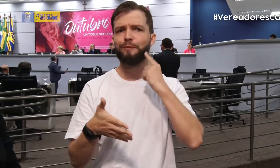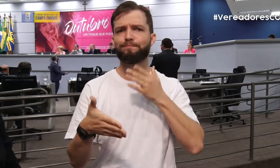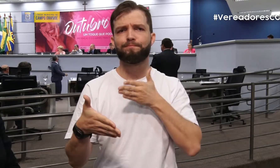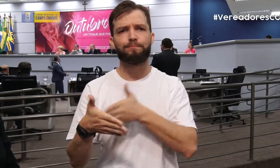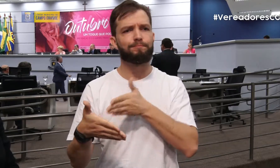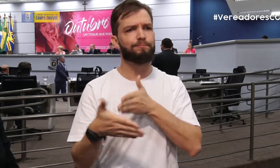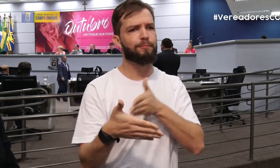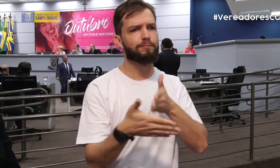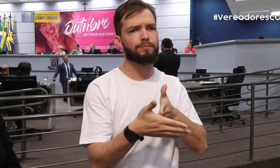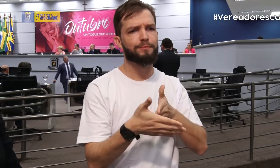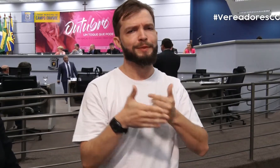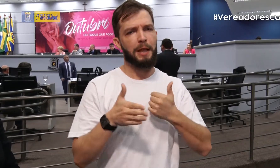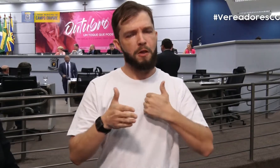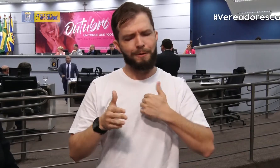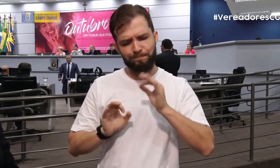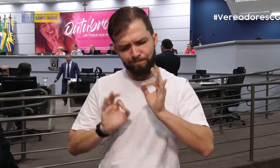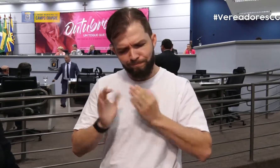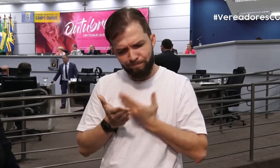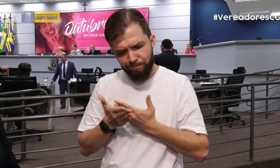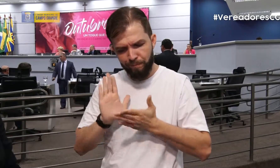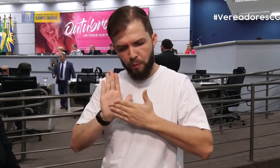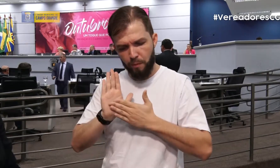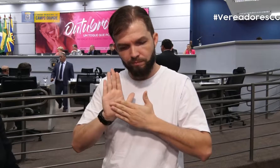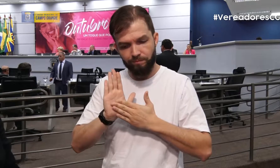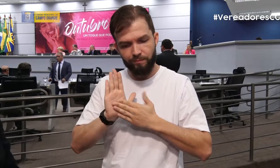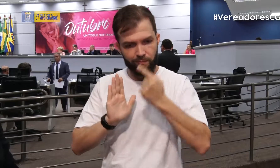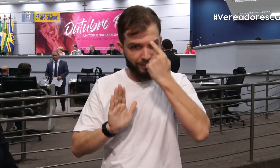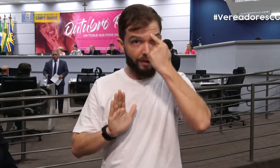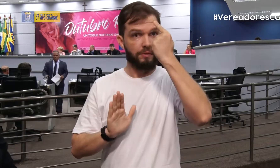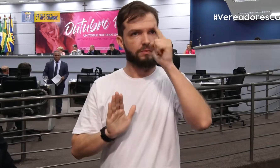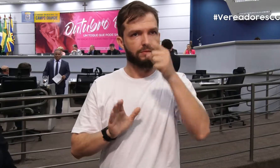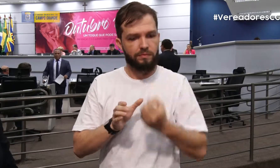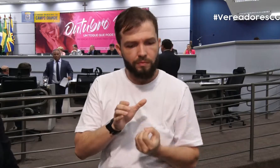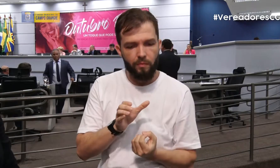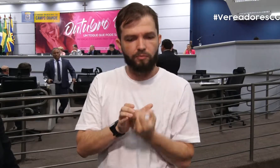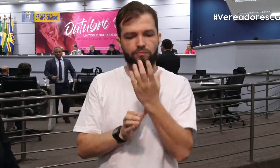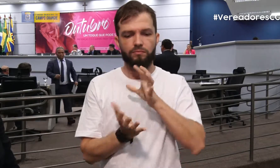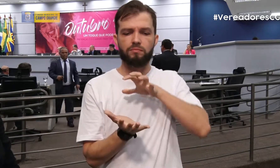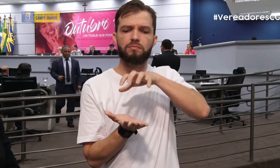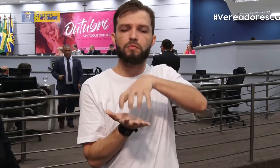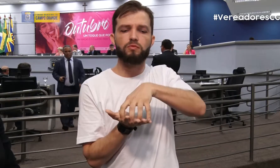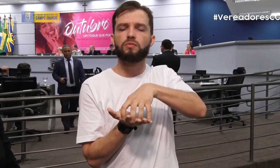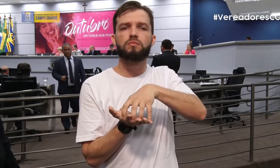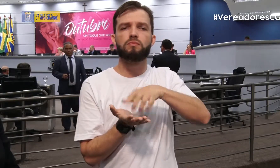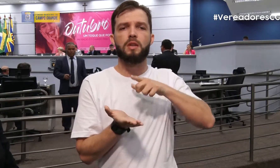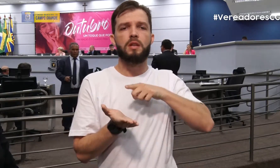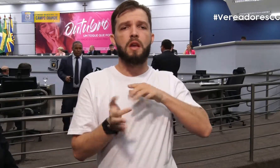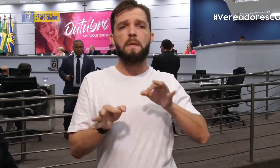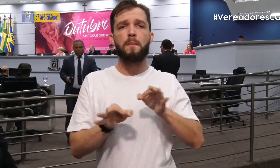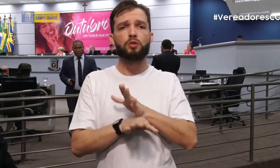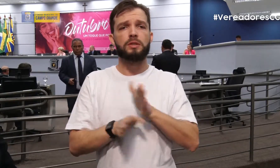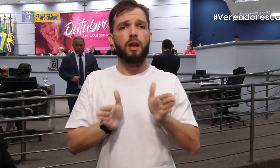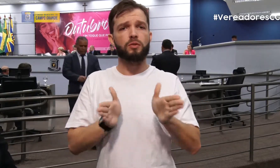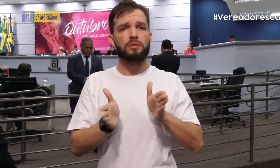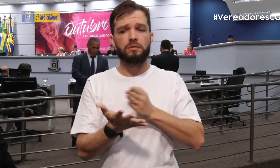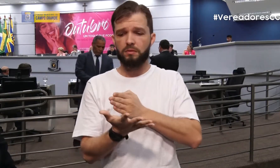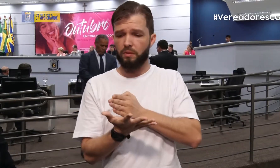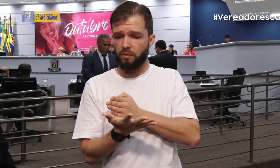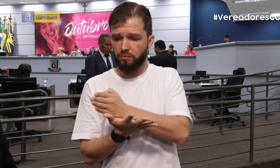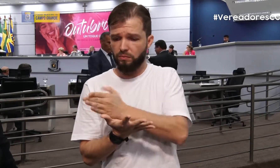vê realmente muitas confusões, muitas barreiras, restrições. Então, essa criação da central de interpretação de Libras ela